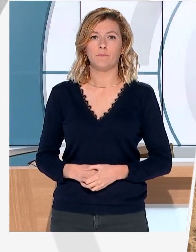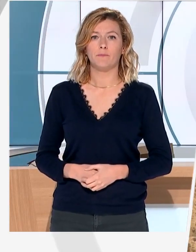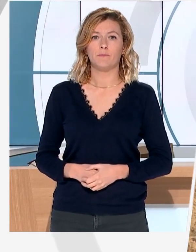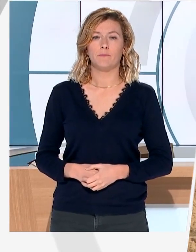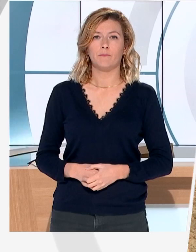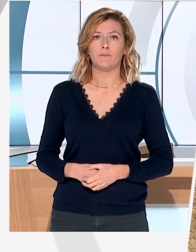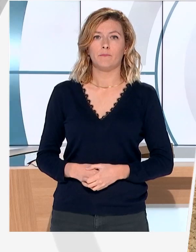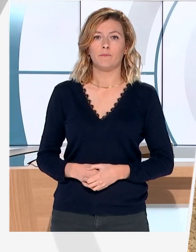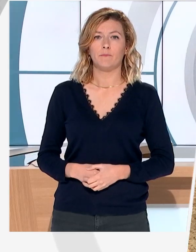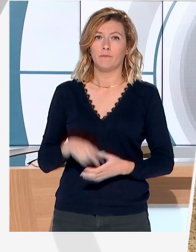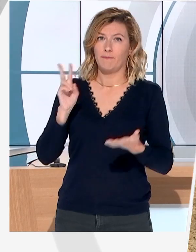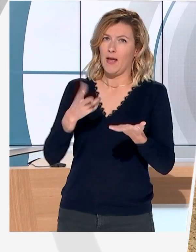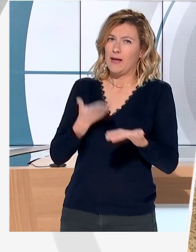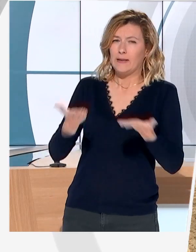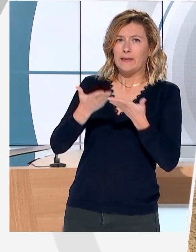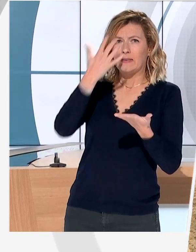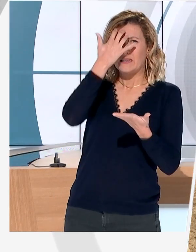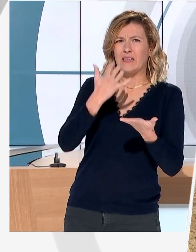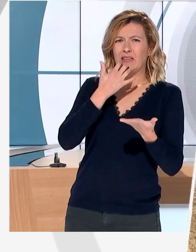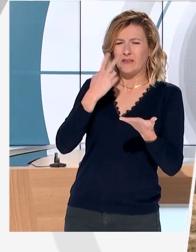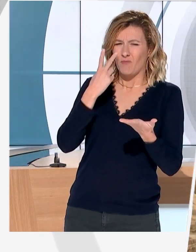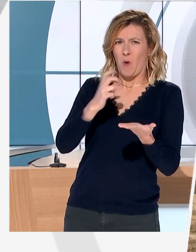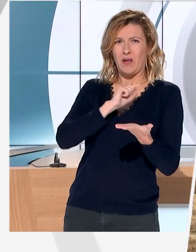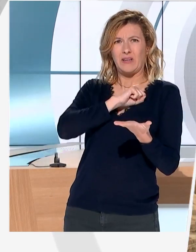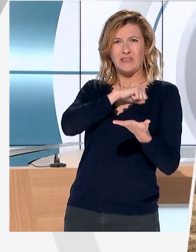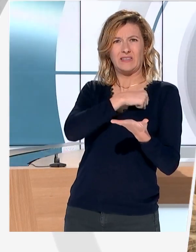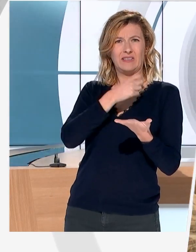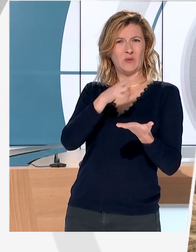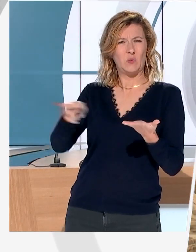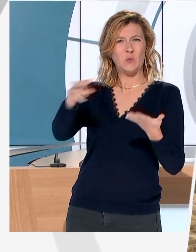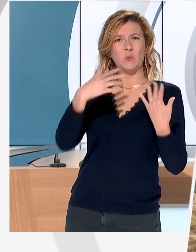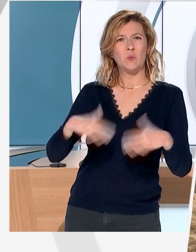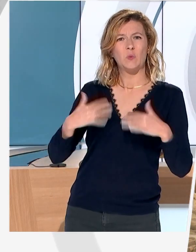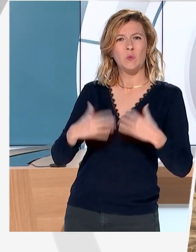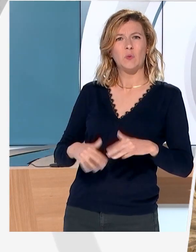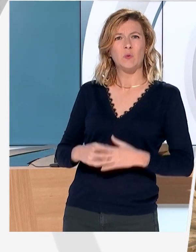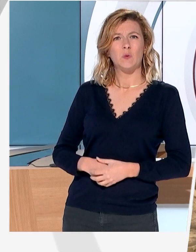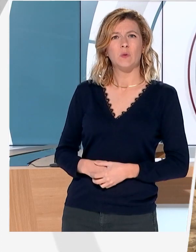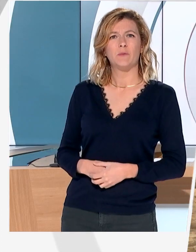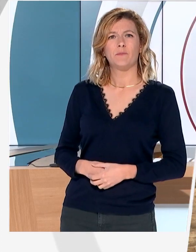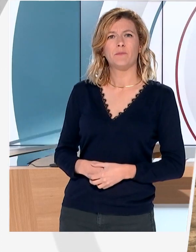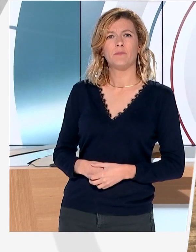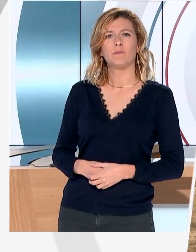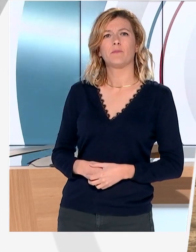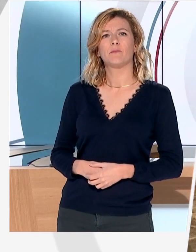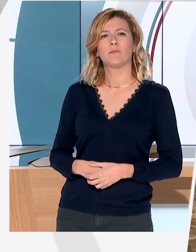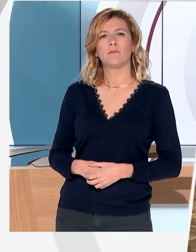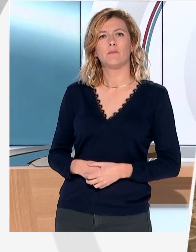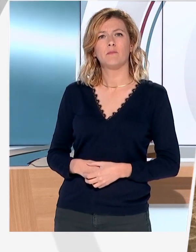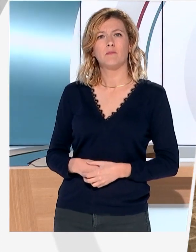C'est assez triste. C'est quelque chose qui fait mal au cœur. Franchement, c'est assez émouvant. Ça va beaucoup plus